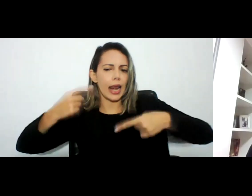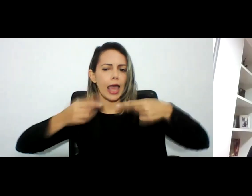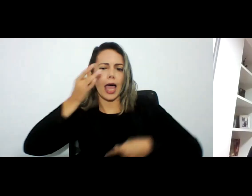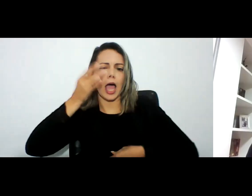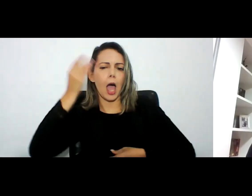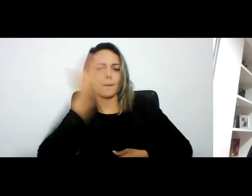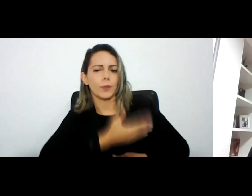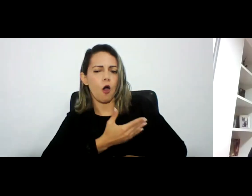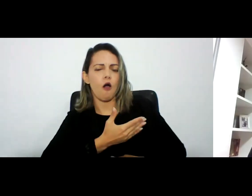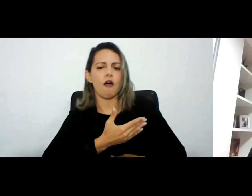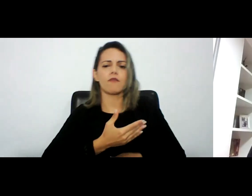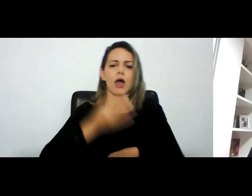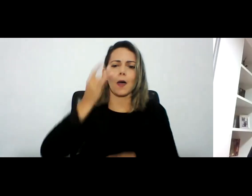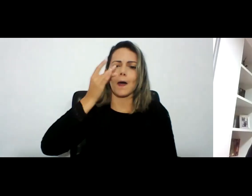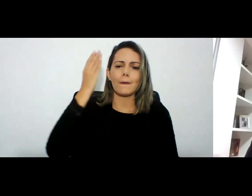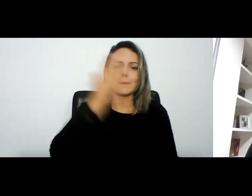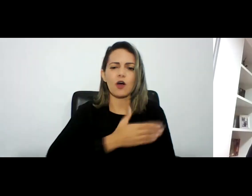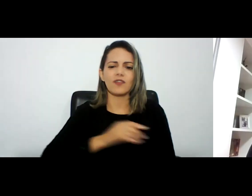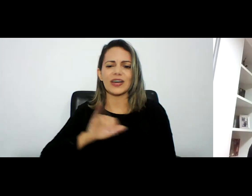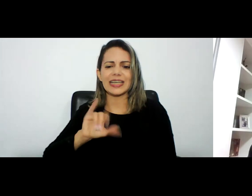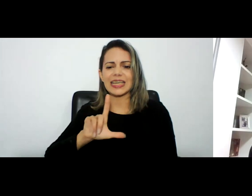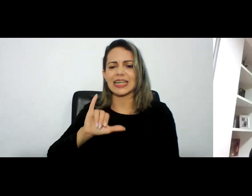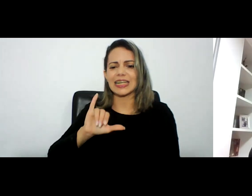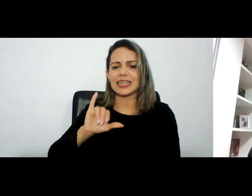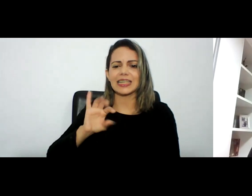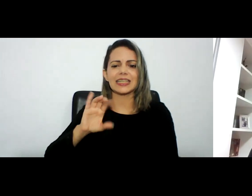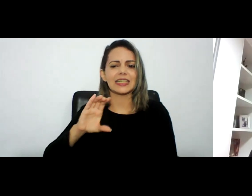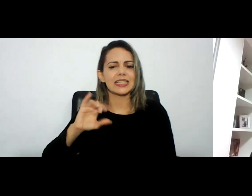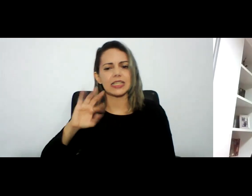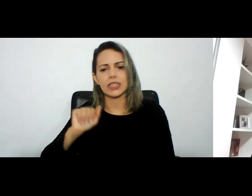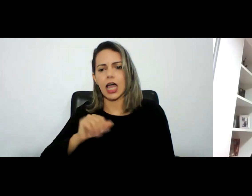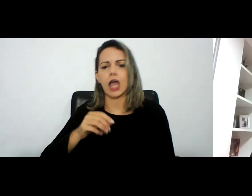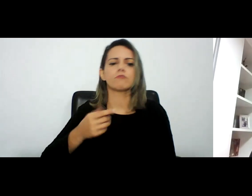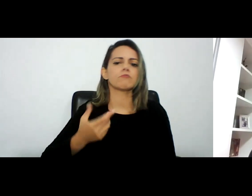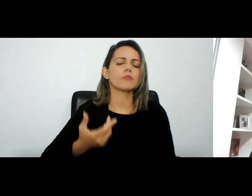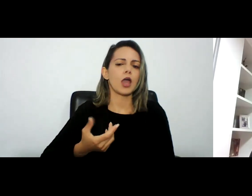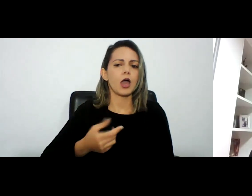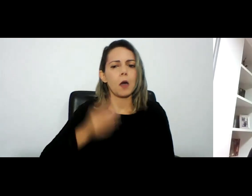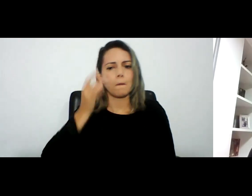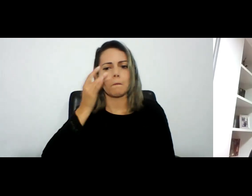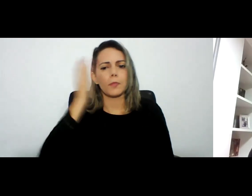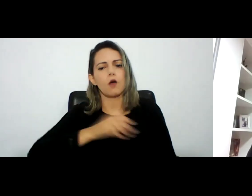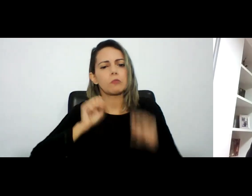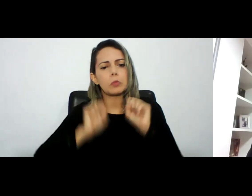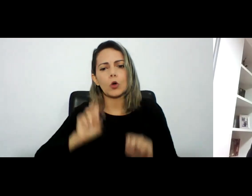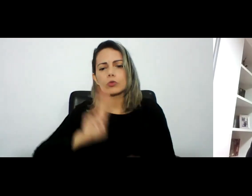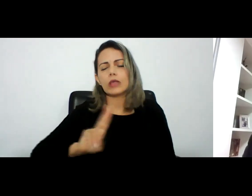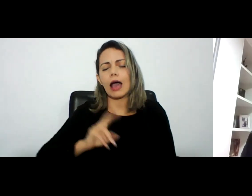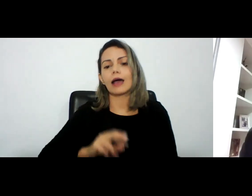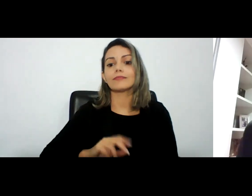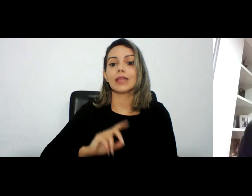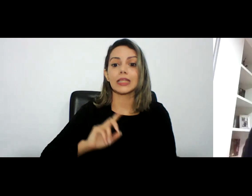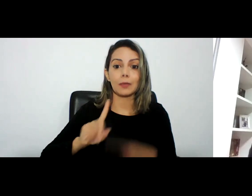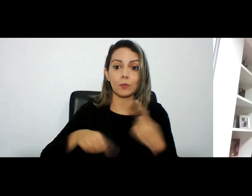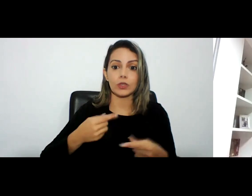quando o professor Geraldo Prado desembargador aposentado do Tribunal do Instituto de Janeiro ele trouxe esse assunto